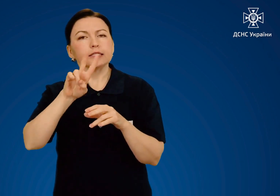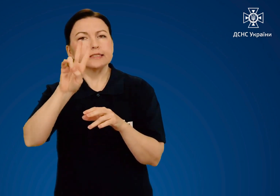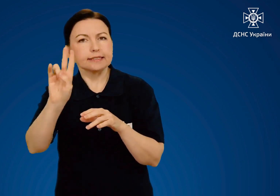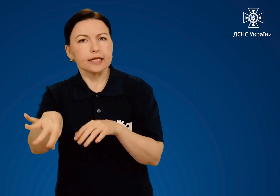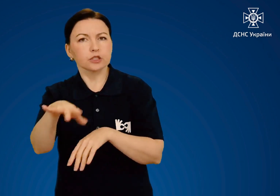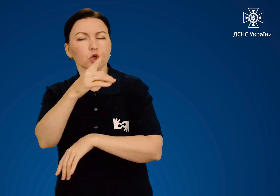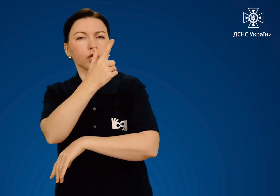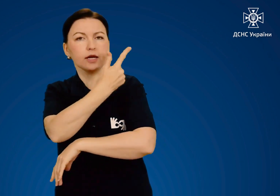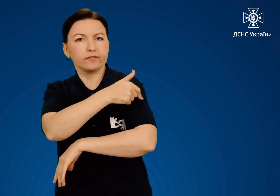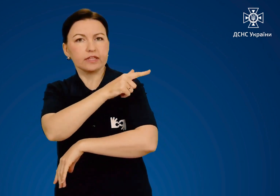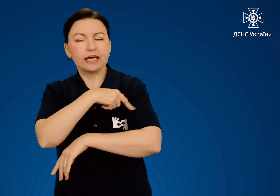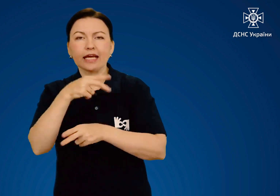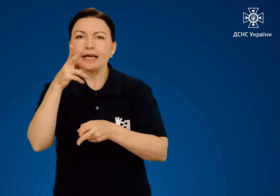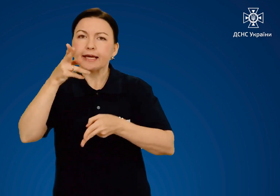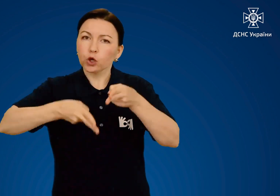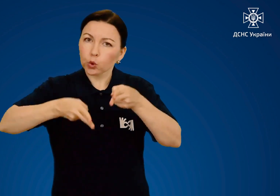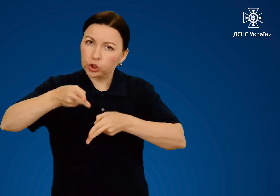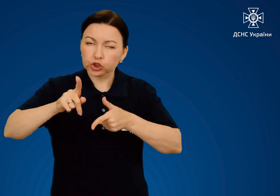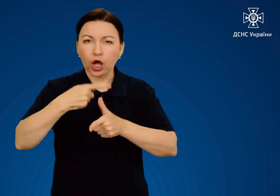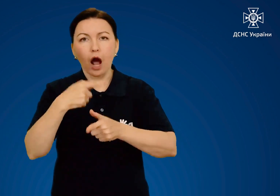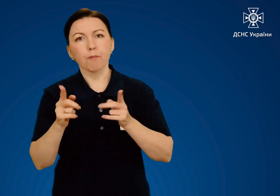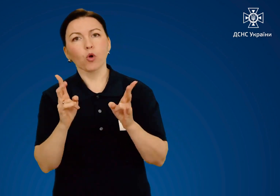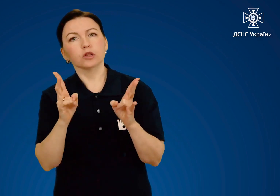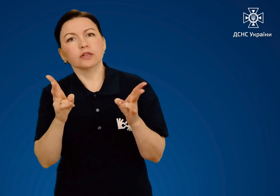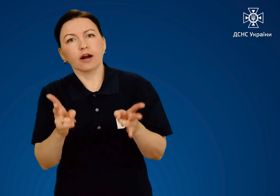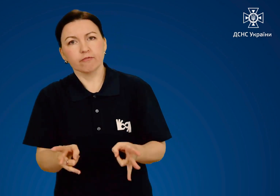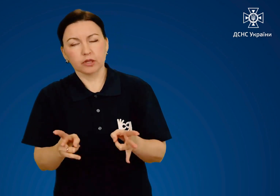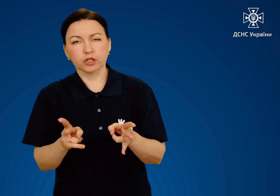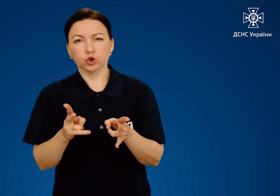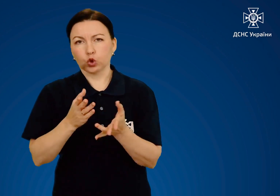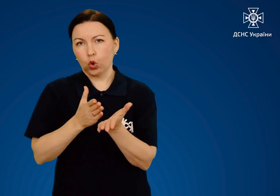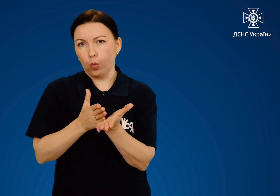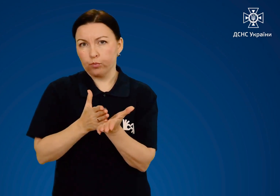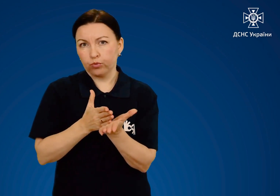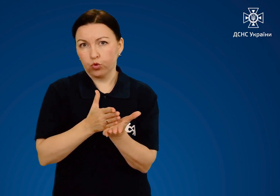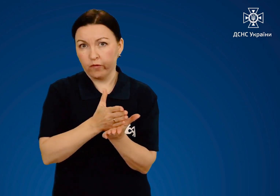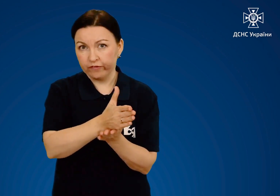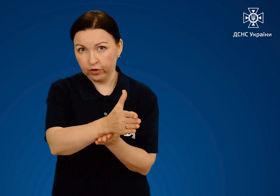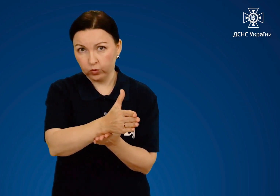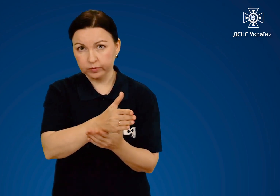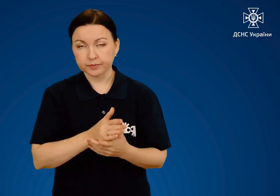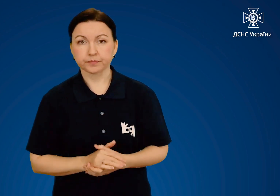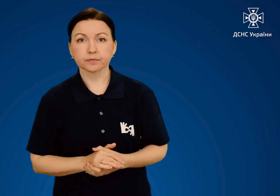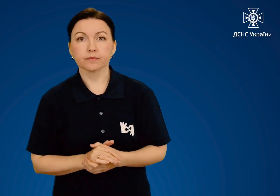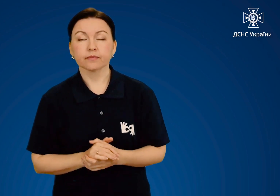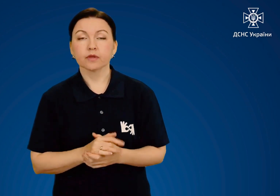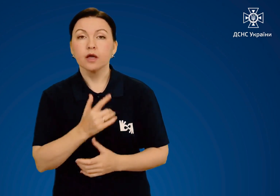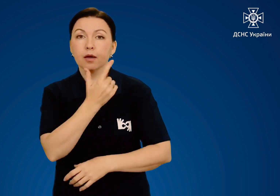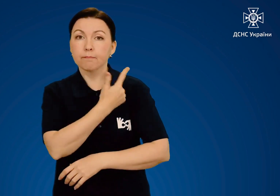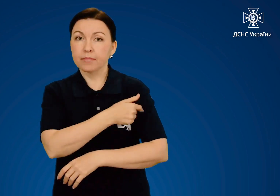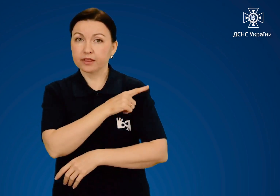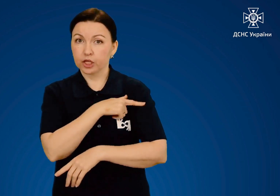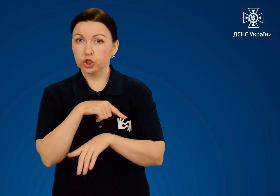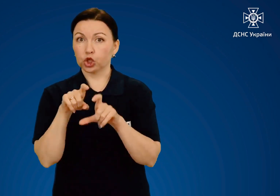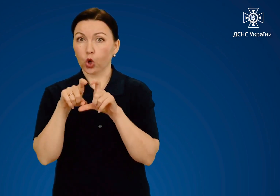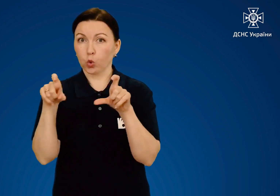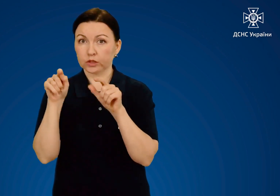найближче стаціонарне відділення хірургічного або травматичного профілю. В